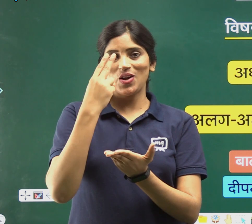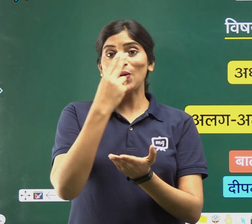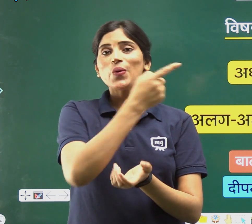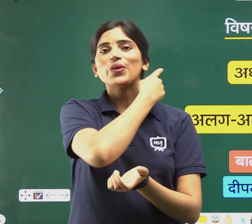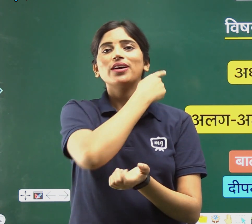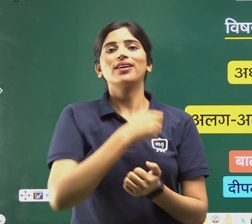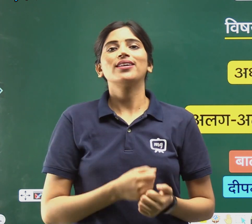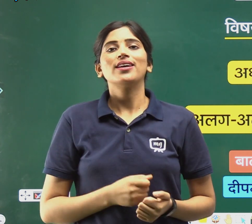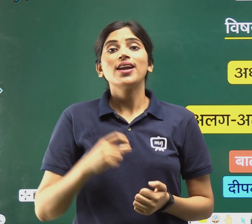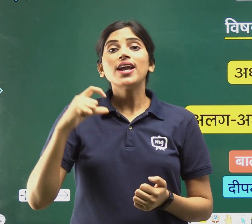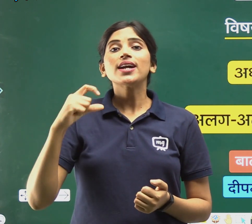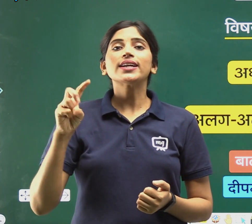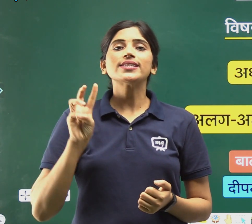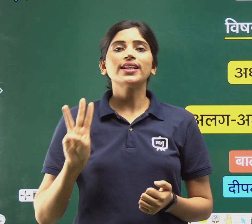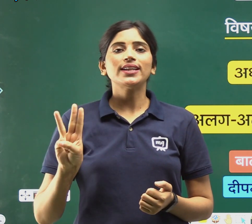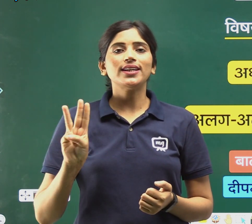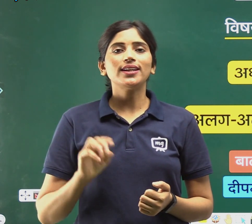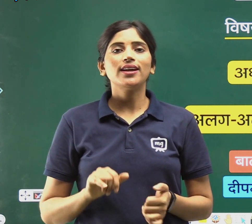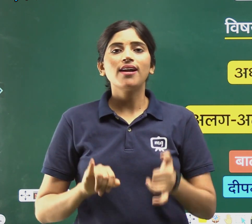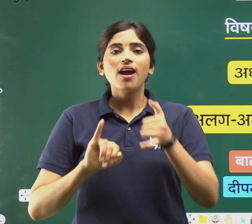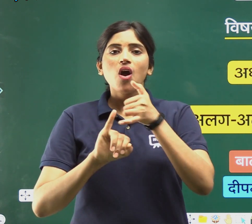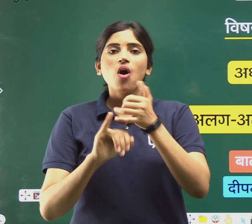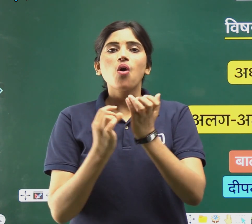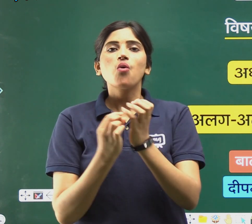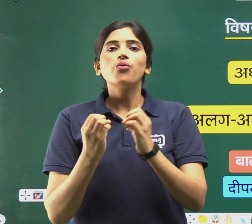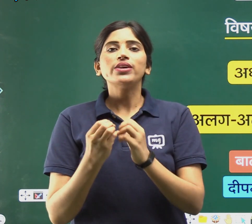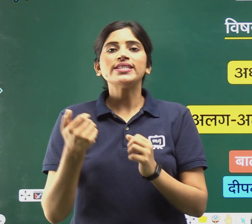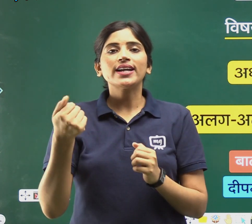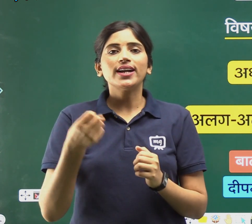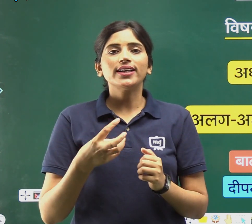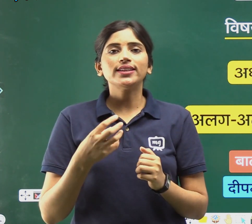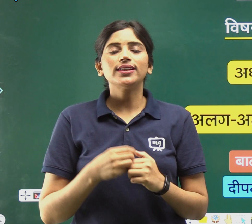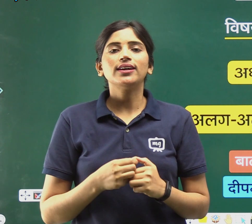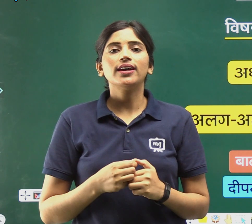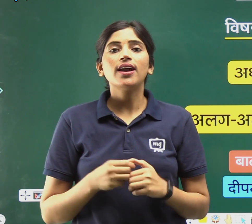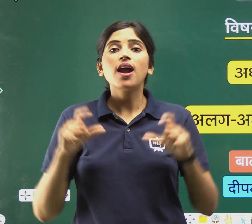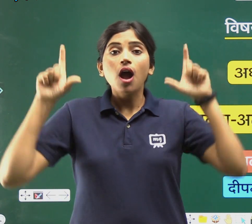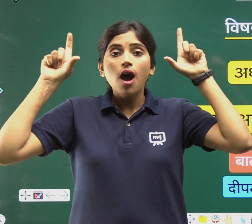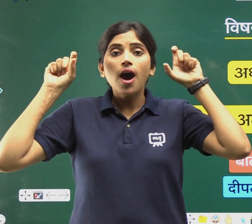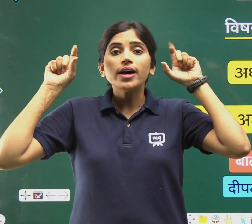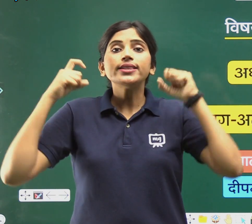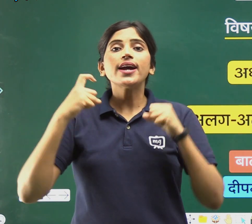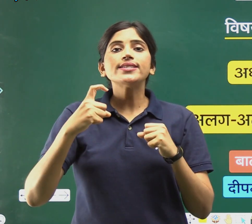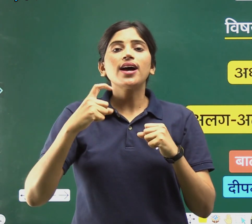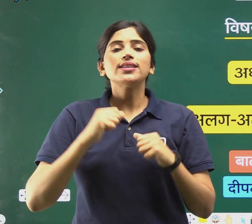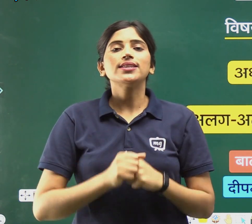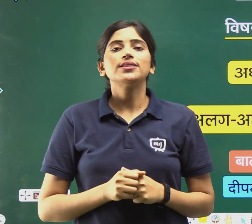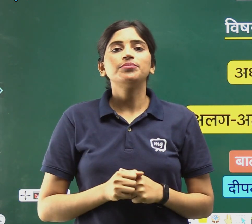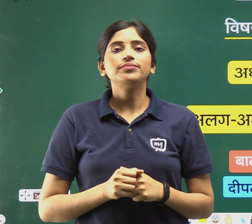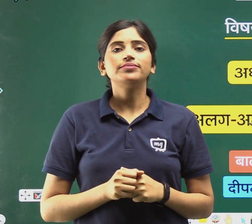कक्षातीन, विशेगानेट, अध्याय साथ,